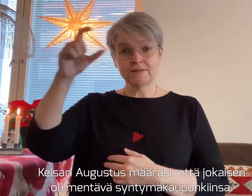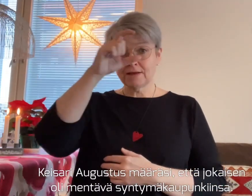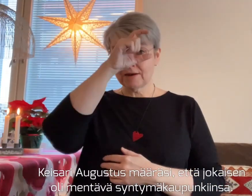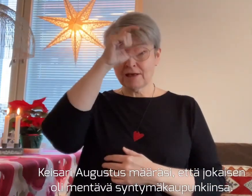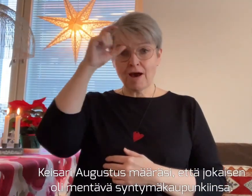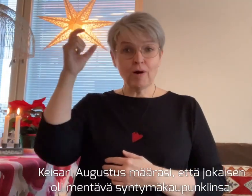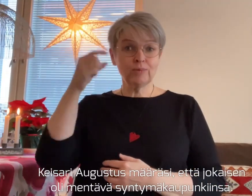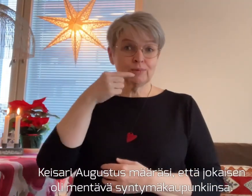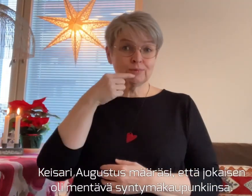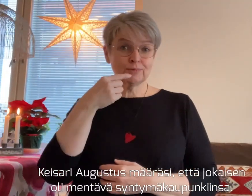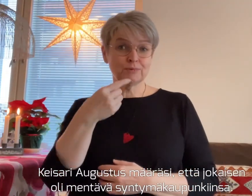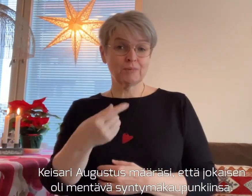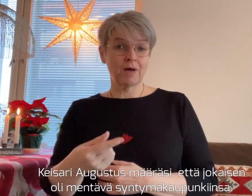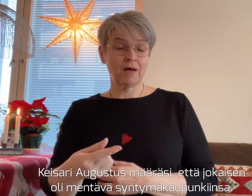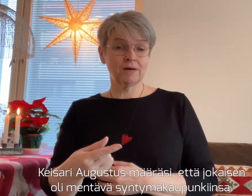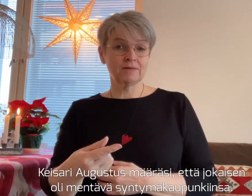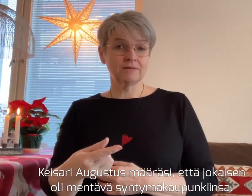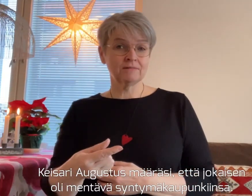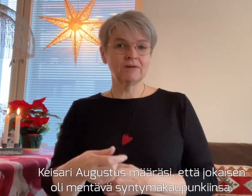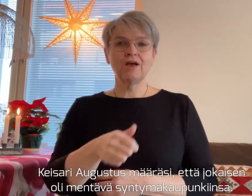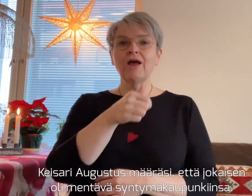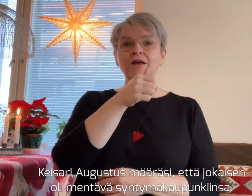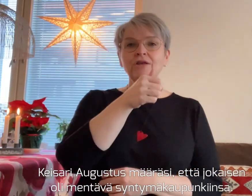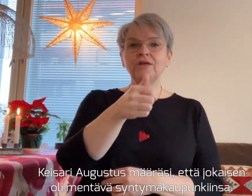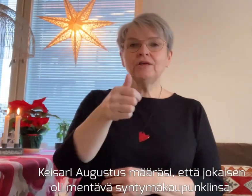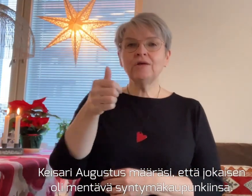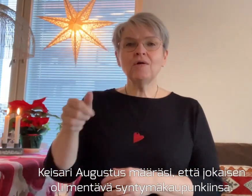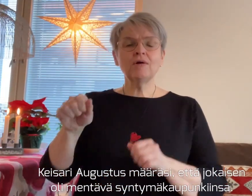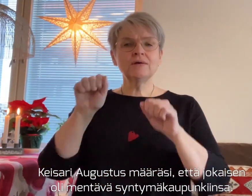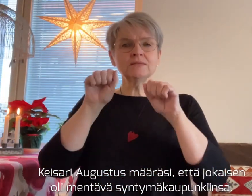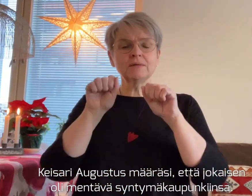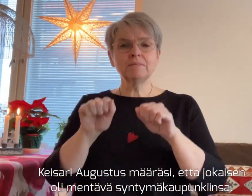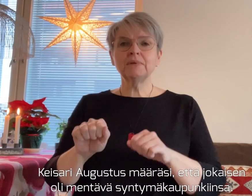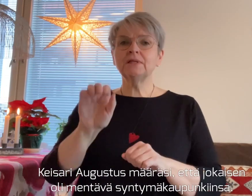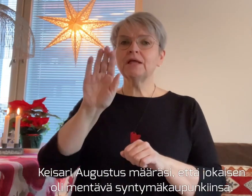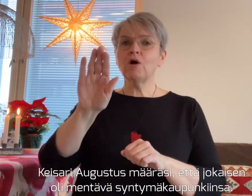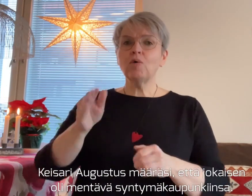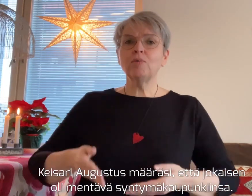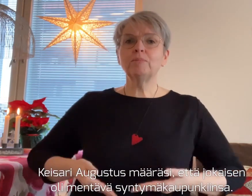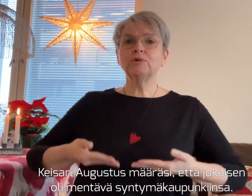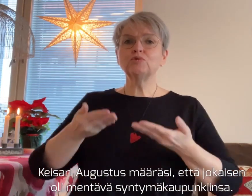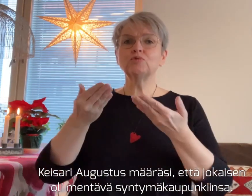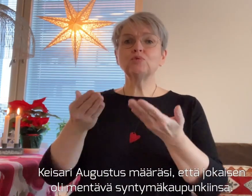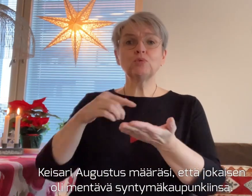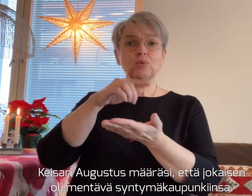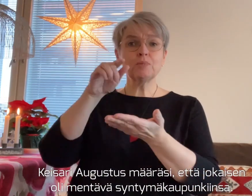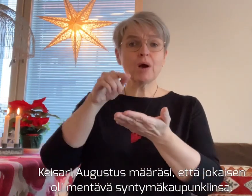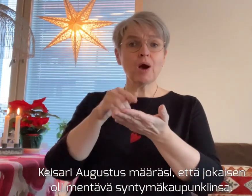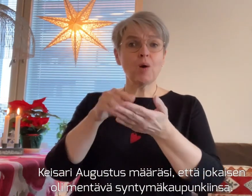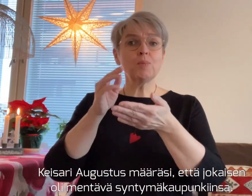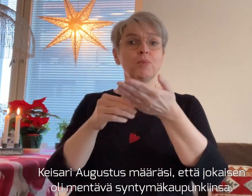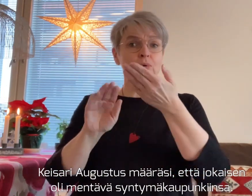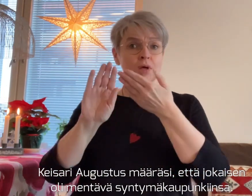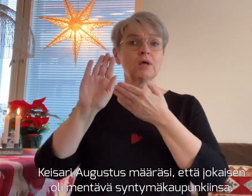Keisari Augustus määräsi, että jokaisen oli mentävä syntymä kaupunkinsa.